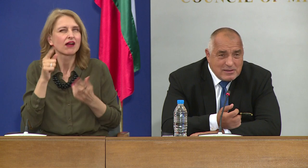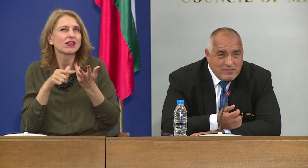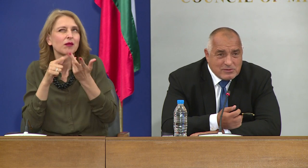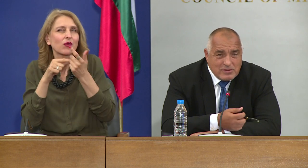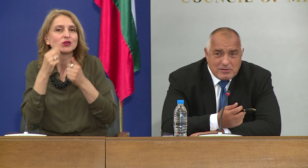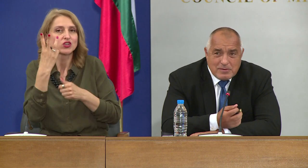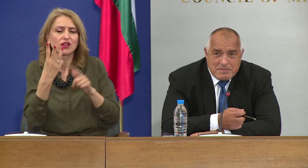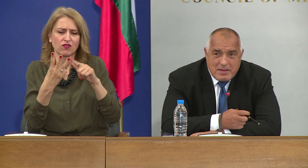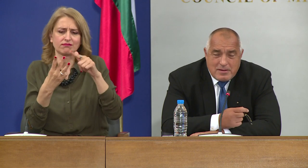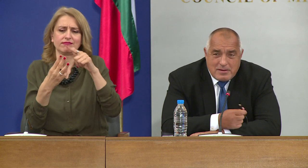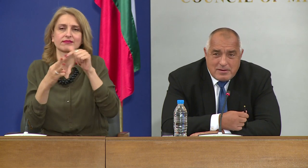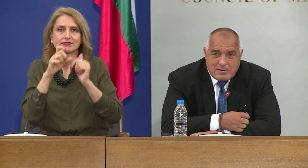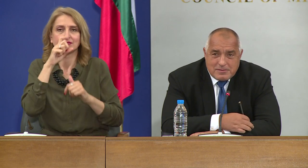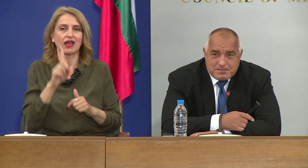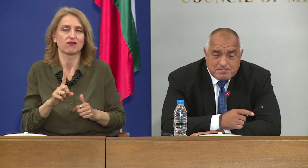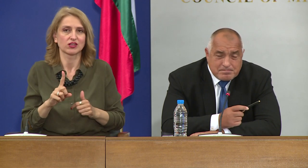Но това са най-важно. Тето,